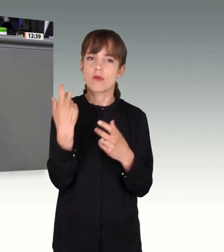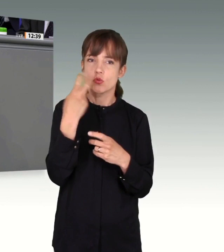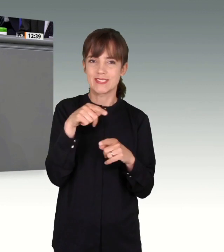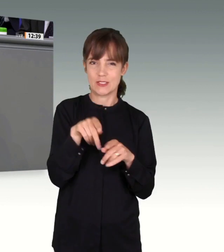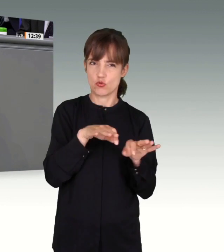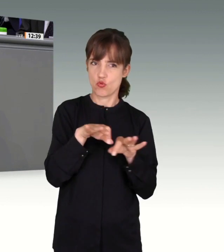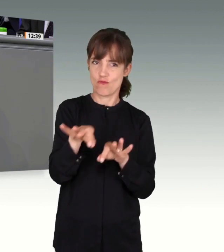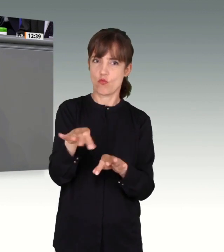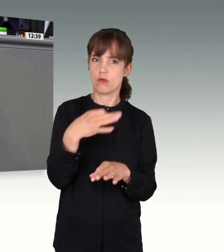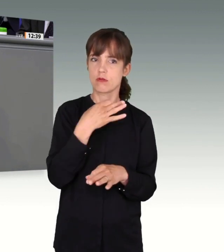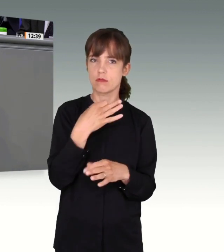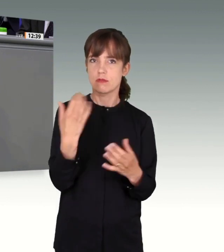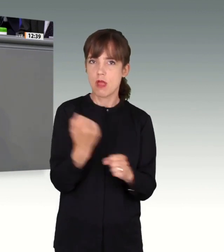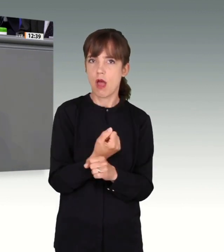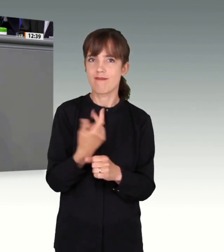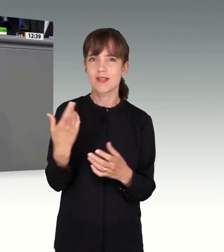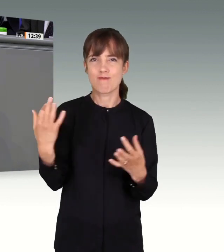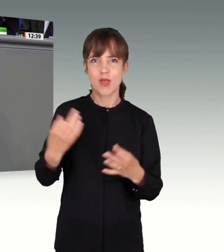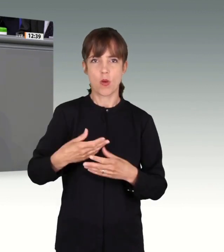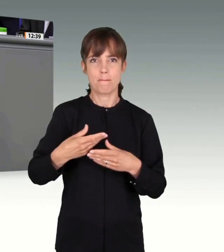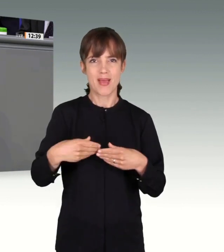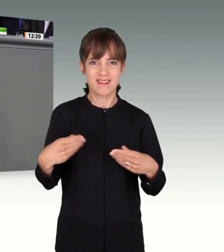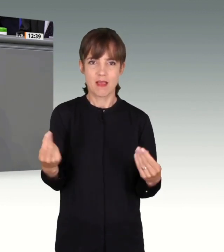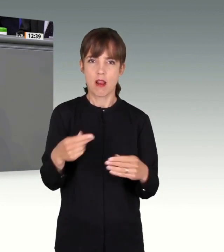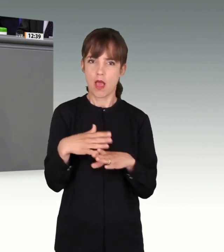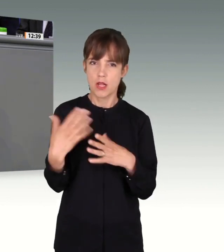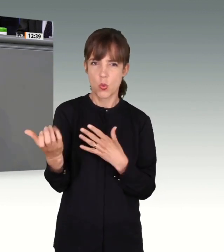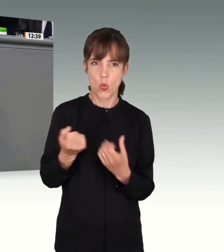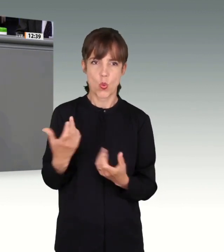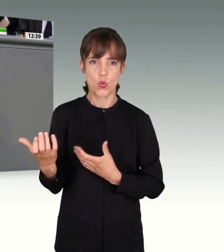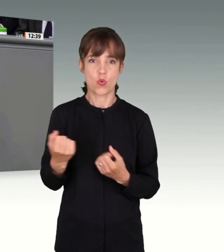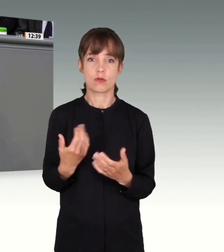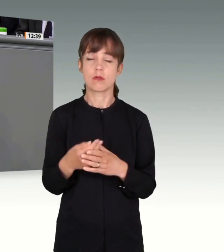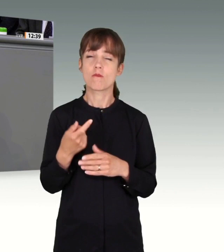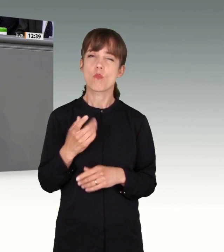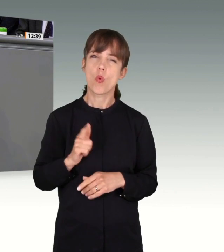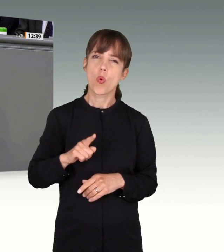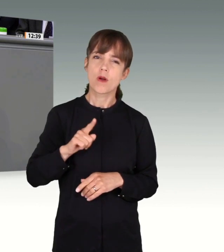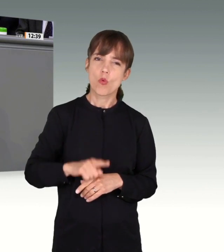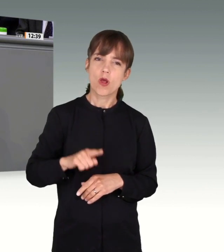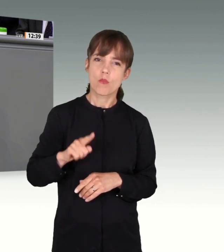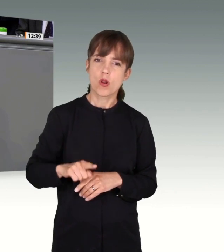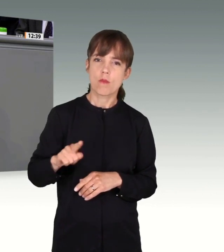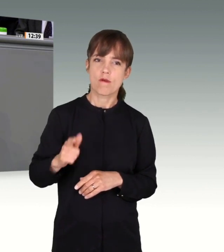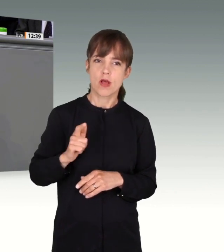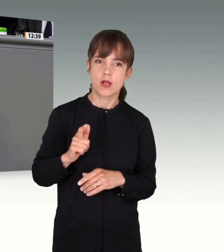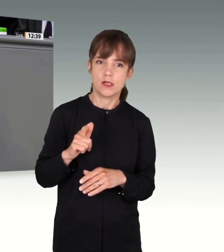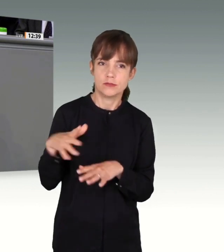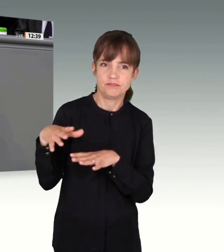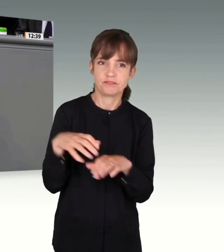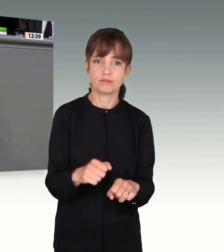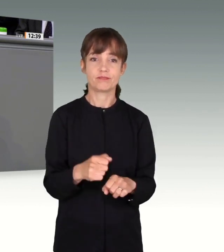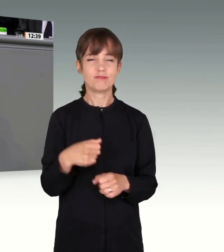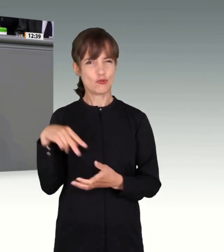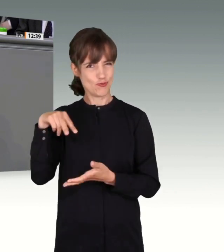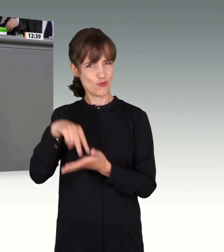begehen. Die Zuständigen, sie hatten von all diesen Dingen Kenntnis und haben dennoch nicht rechtzeitig